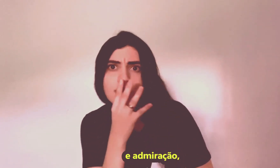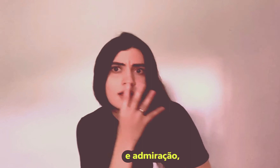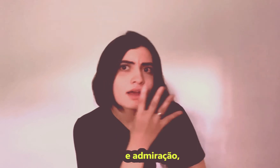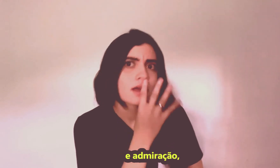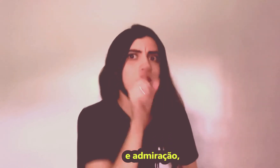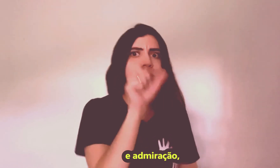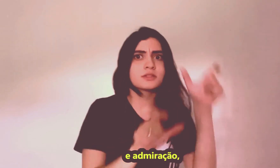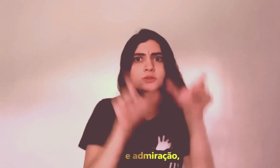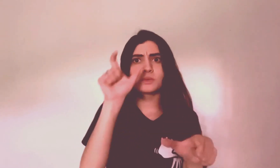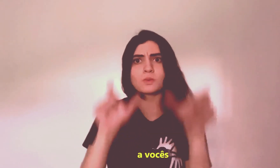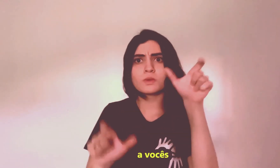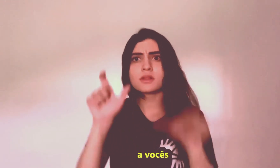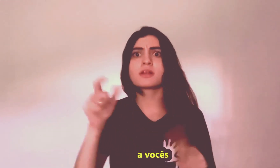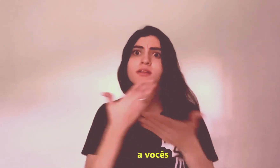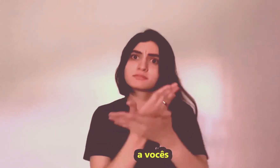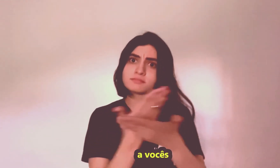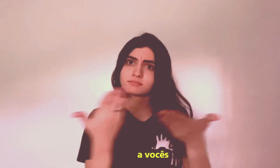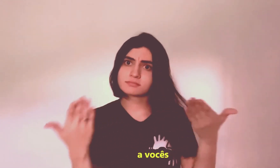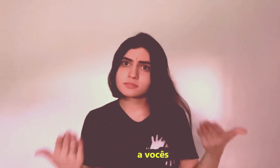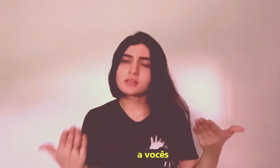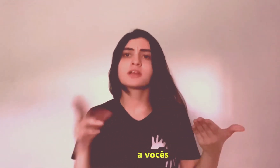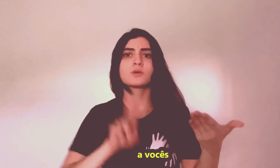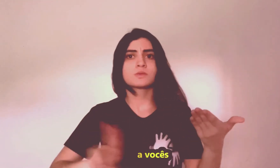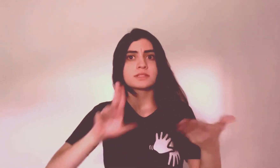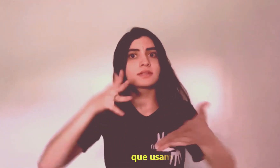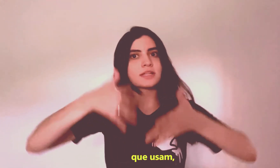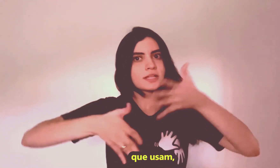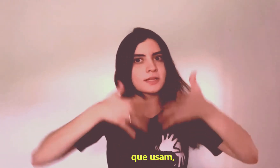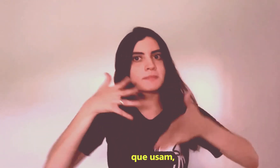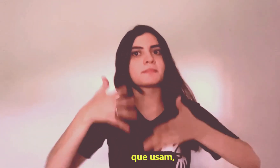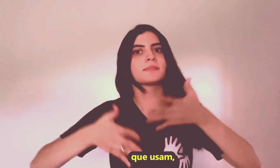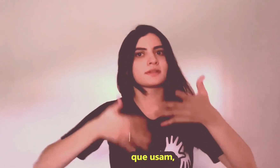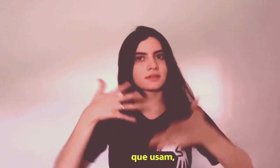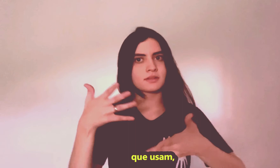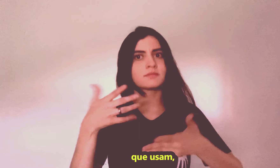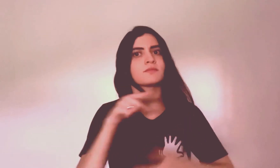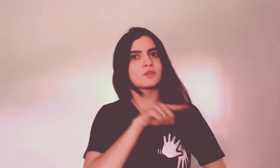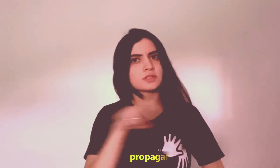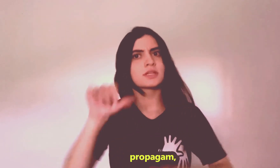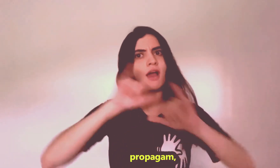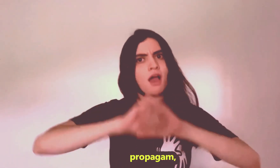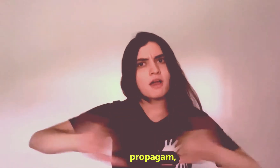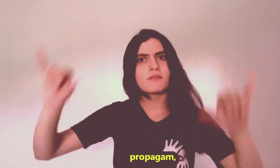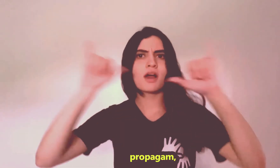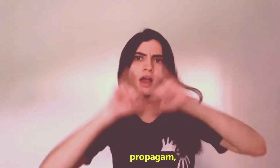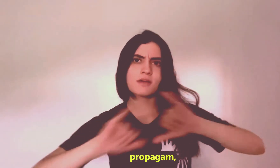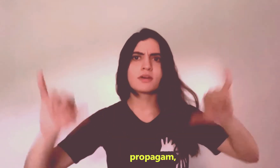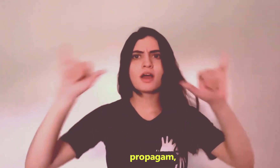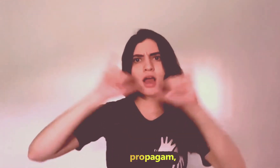admiração a vocês que usam, propagam e